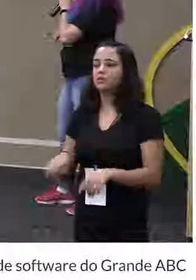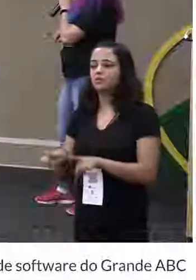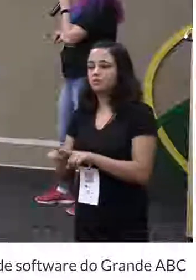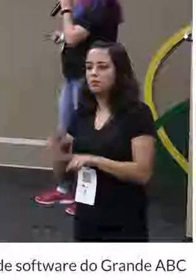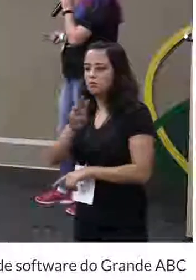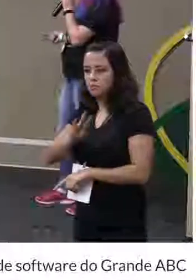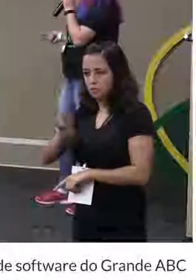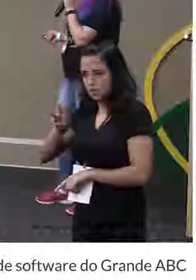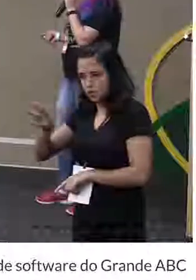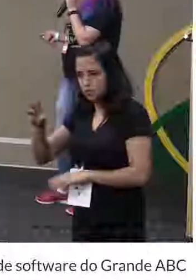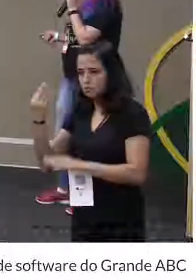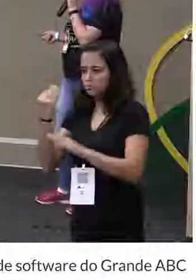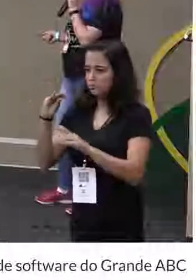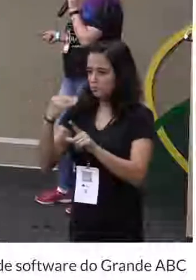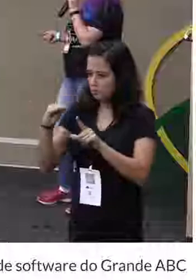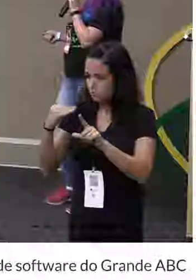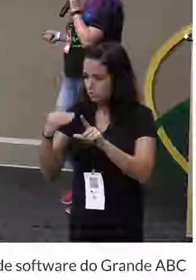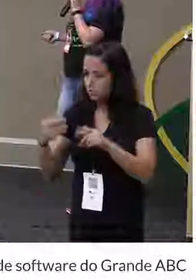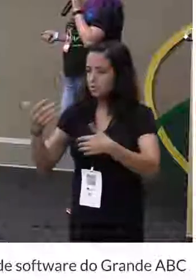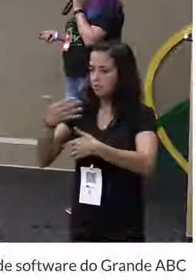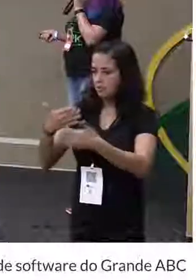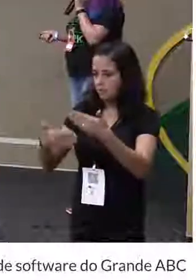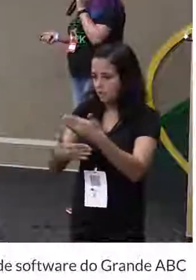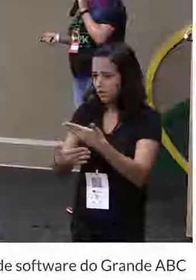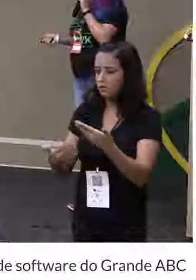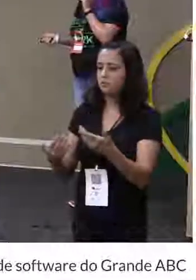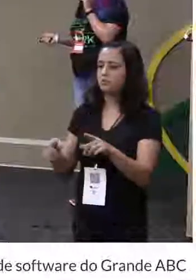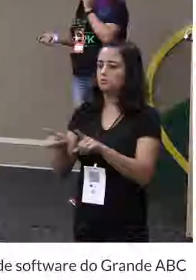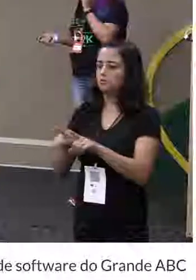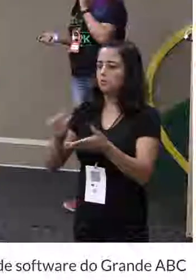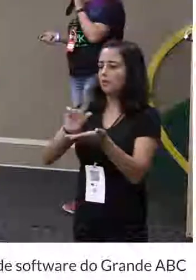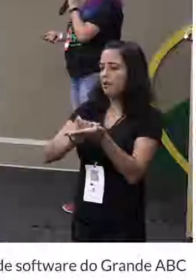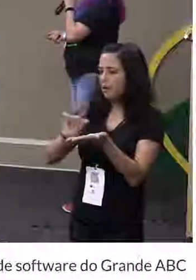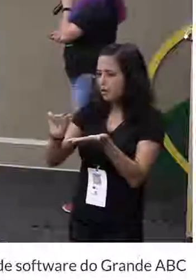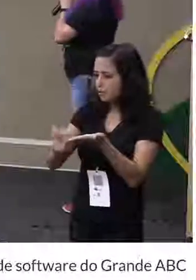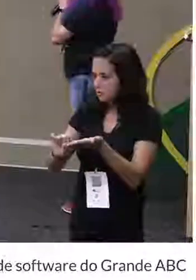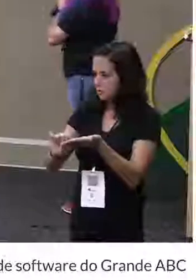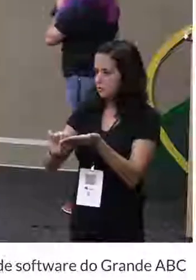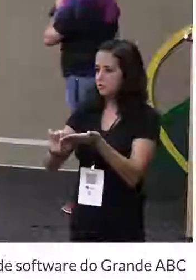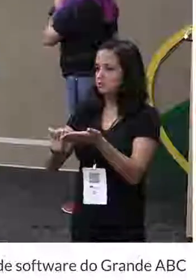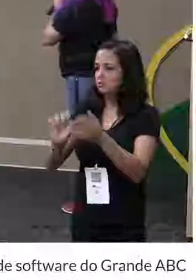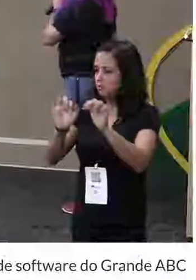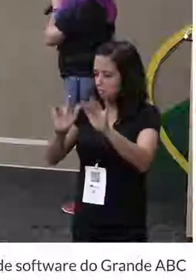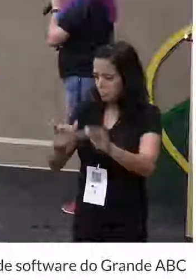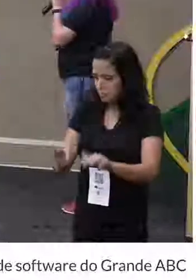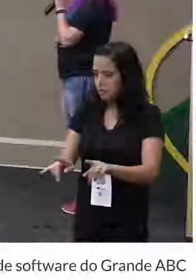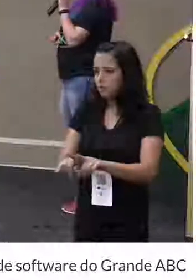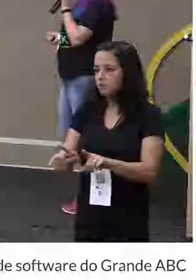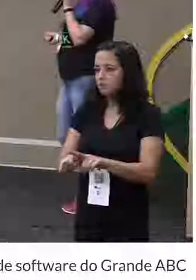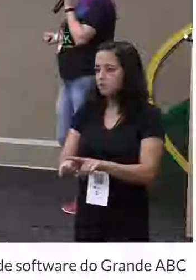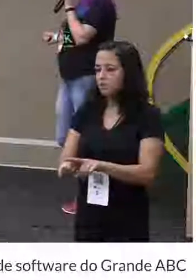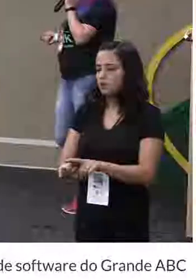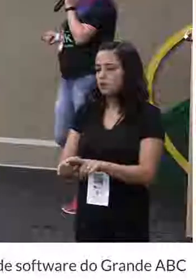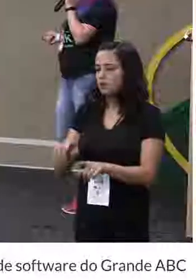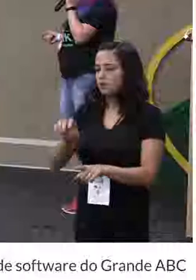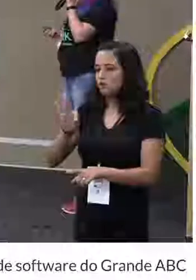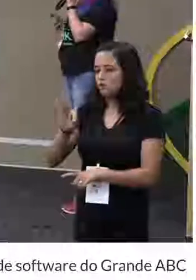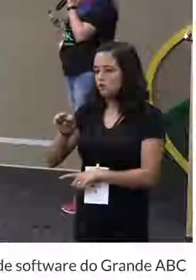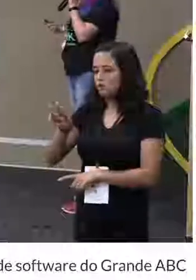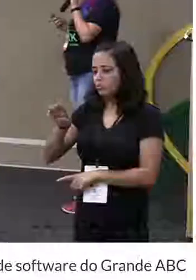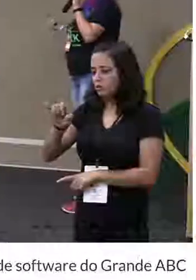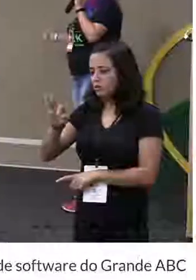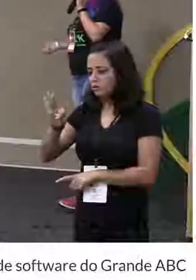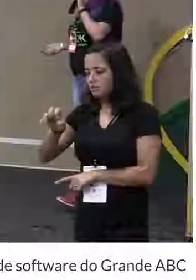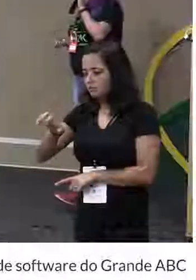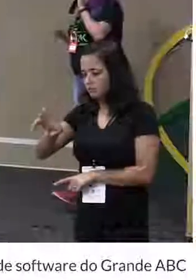site onde eu coloco os slides de talks, os artigos que eu escrevo de vez em quando. E o meu Twitter, que é onde eu